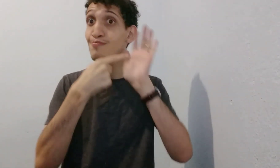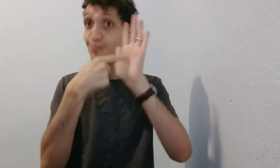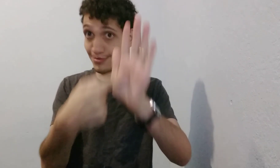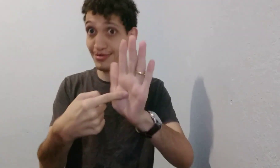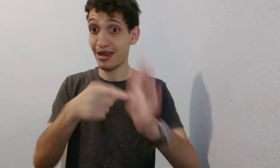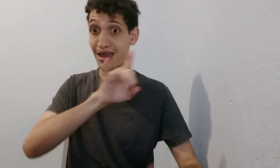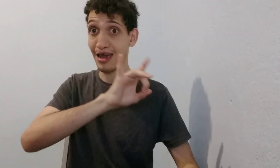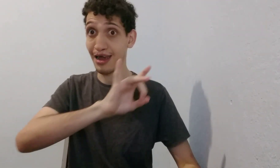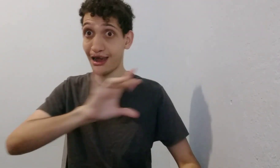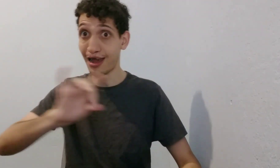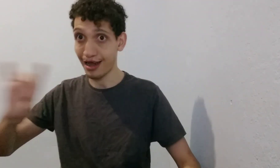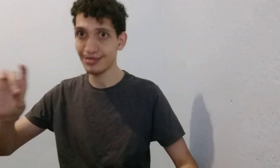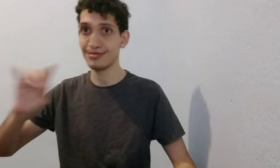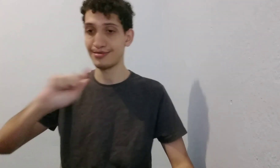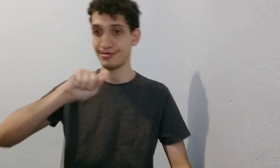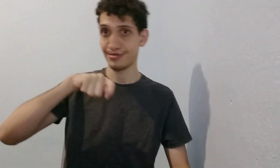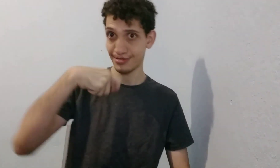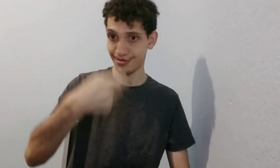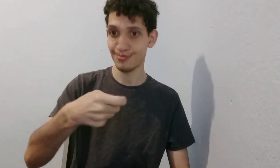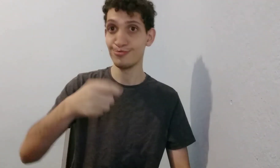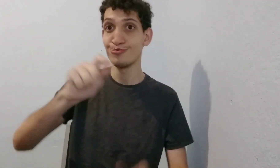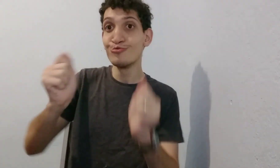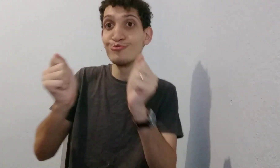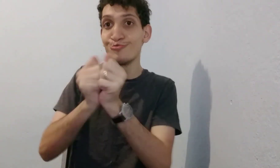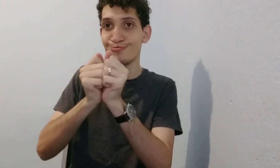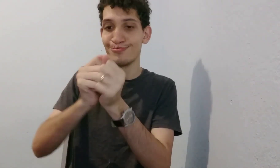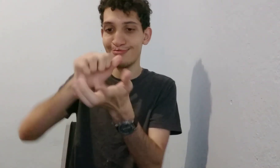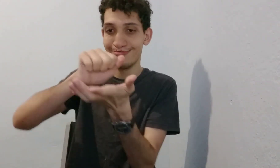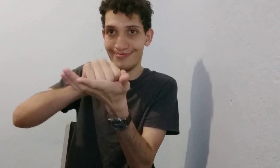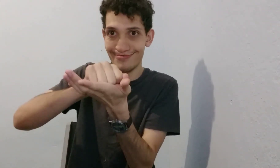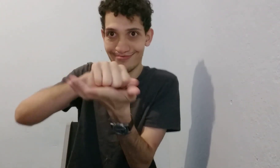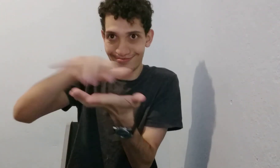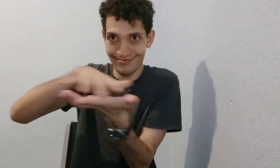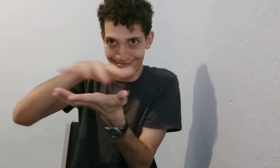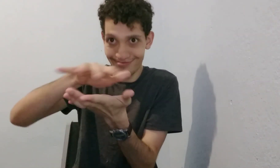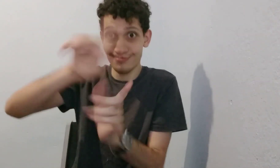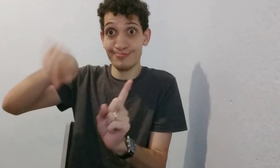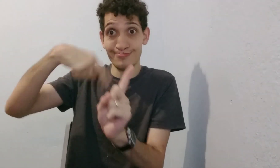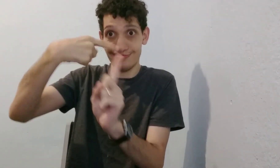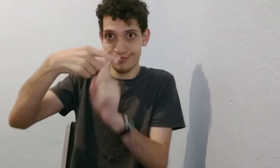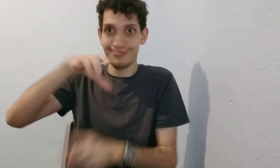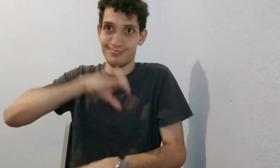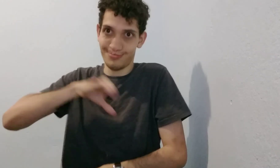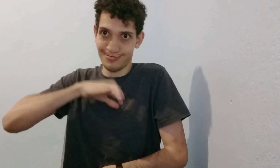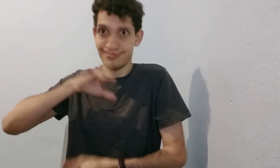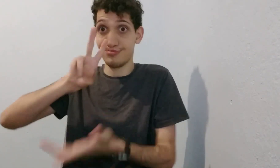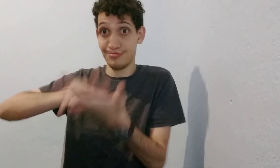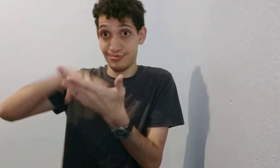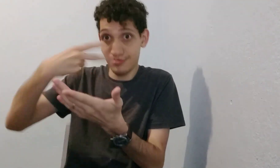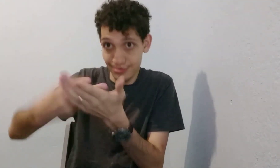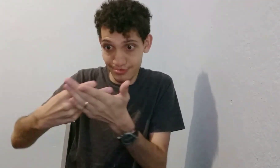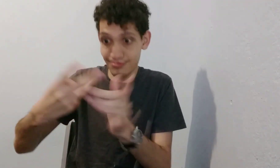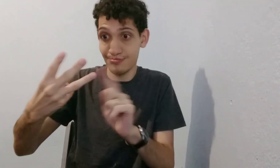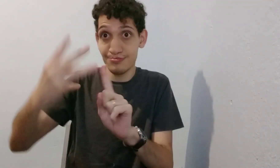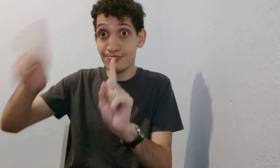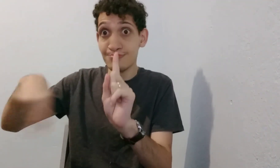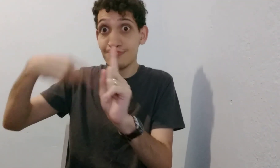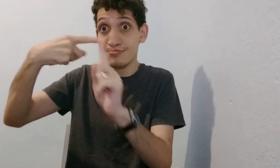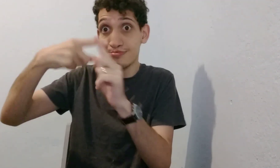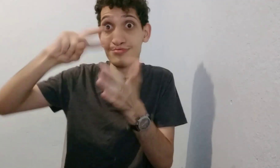Agora, eu quero lhe mostrar que cada um deles, cada um desses sinais, junto com a escrita da língua, junto com o português, com